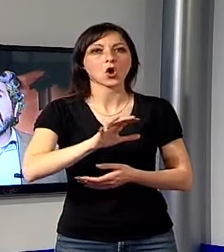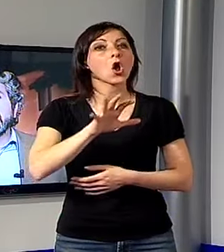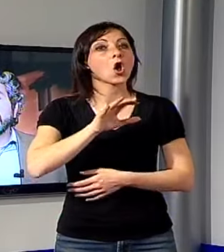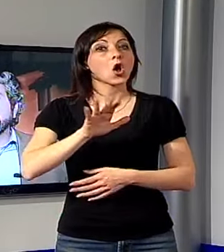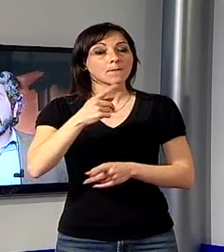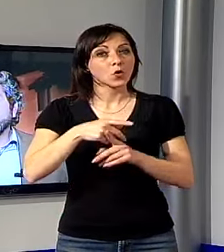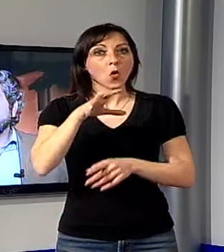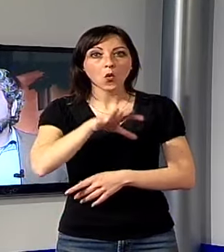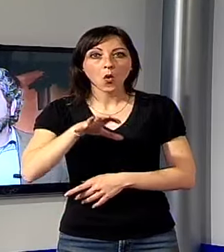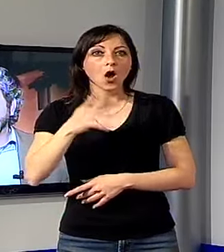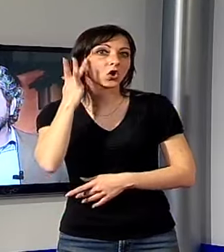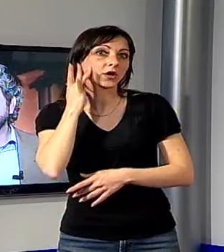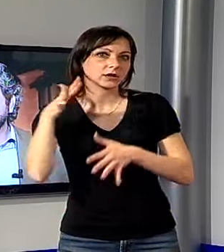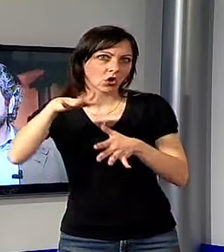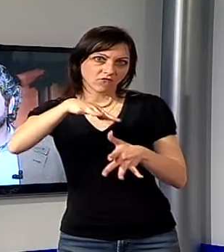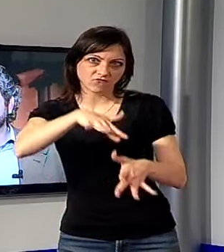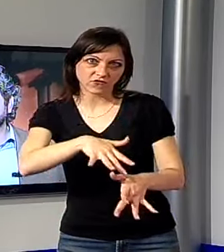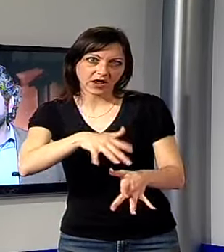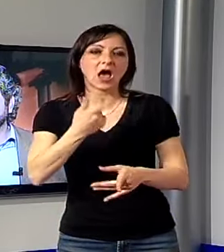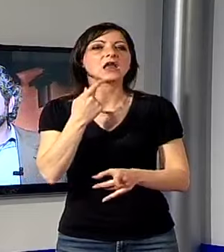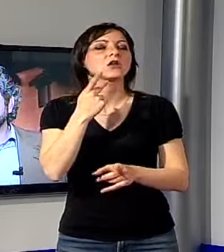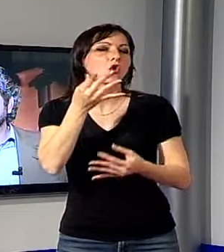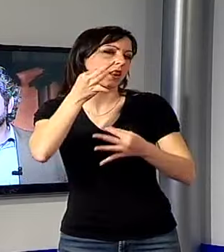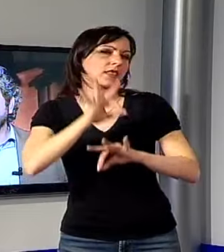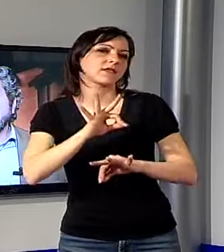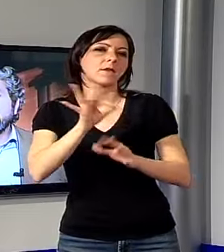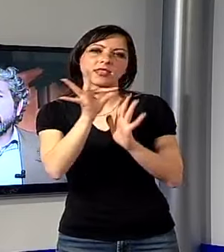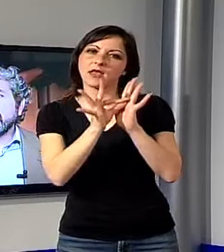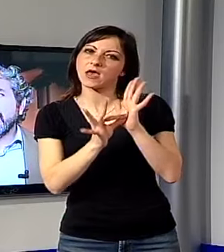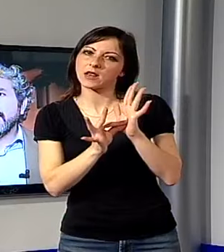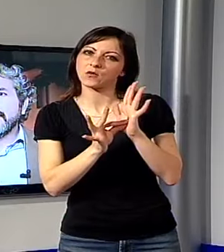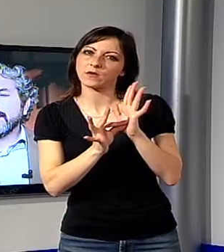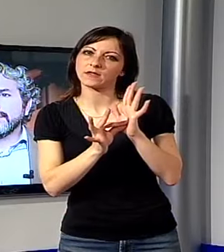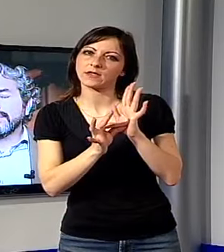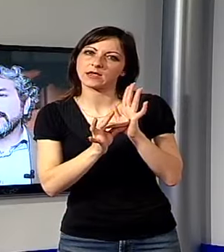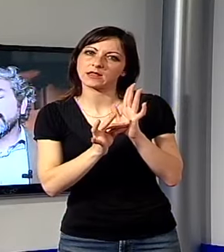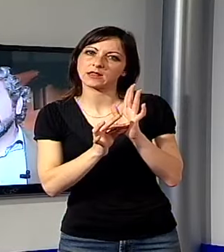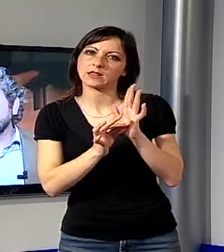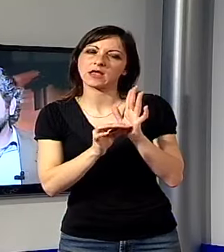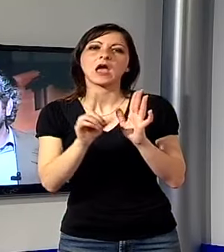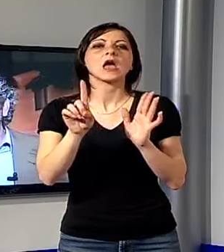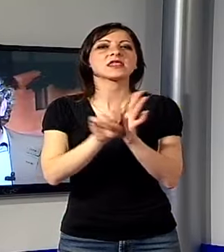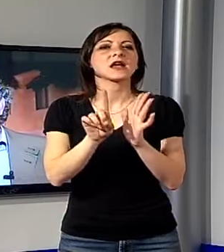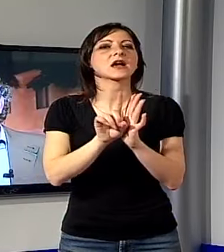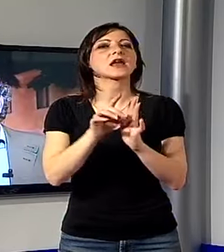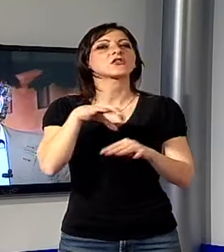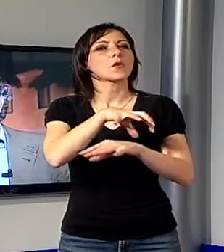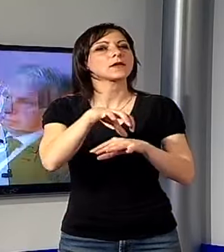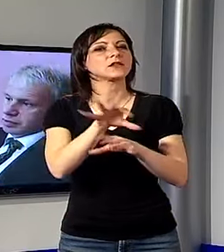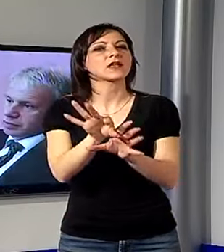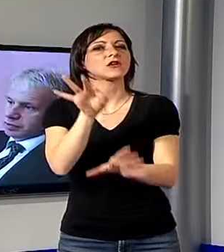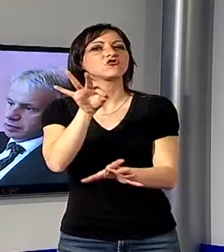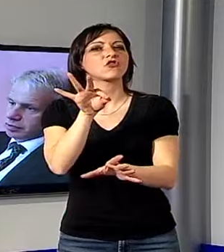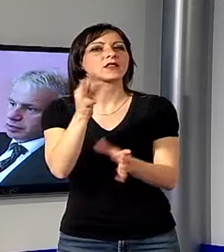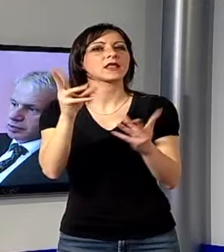e che comunque non ha le garanzie e non rispetta i requisiti previsti dalle linee guida ministeriali per la scelta della localizzazione di una scuola